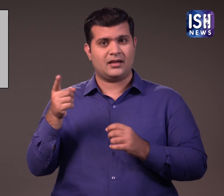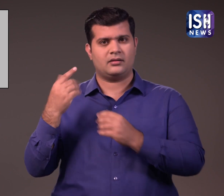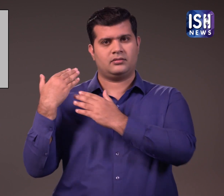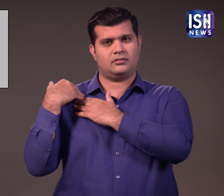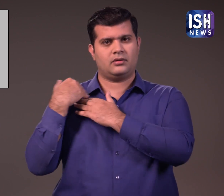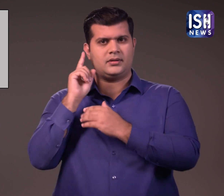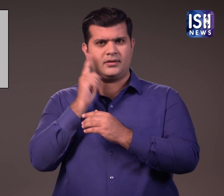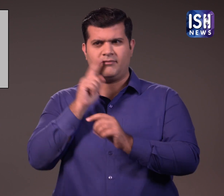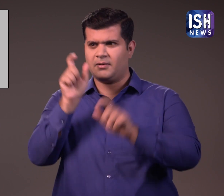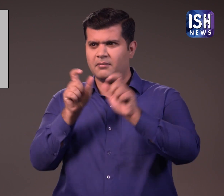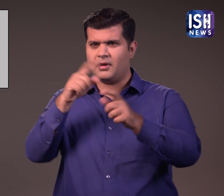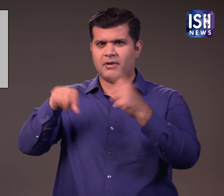होने के लिए चल रहा था